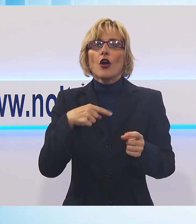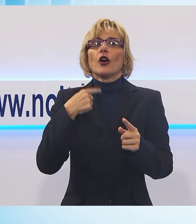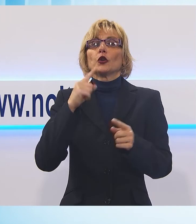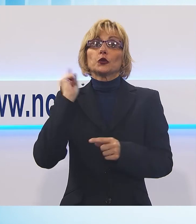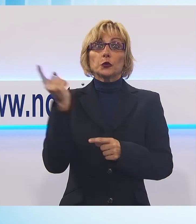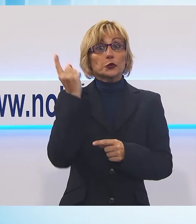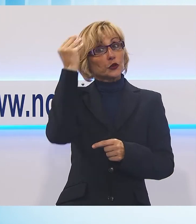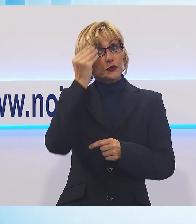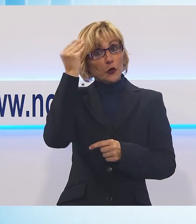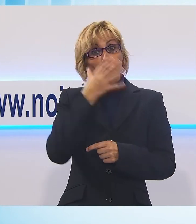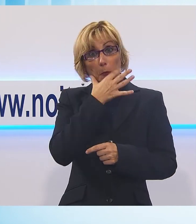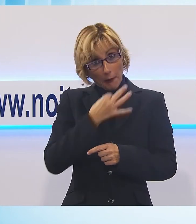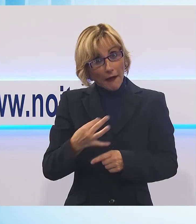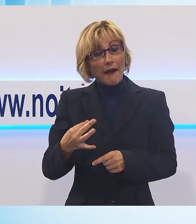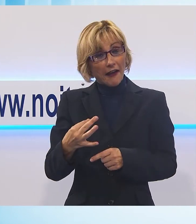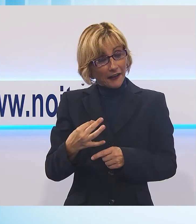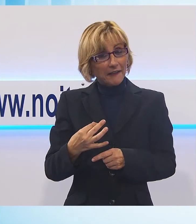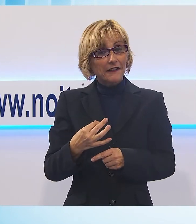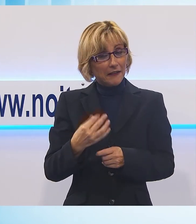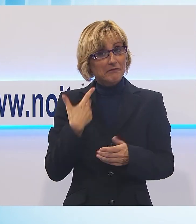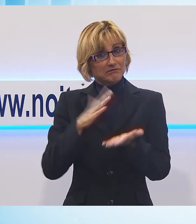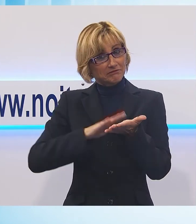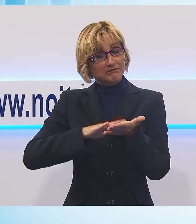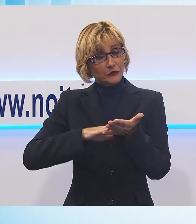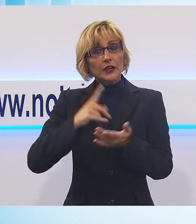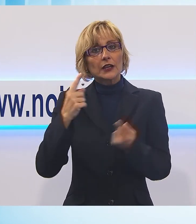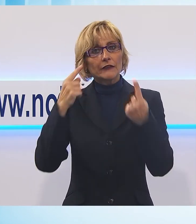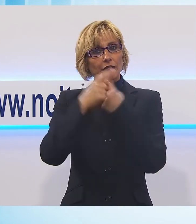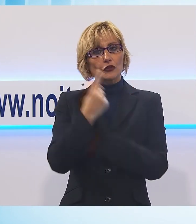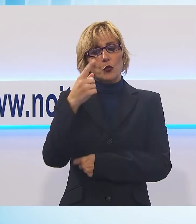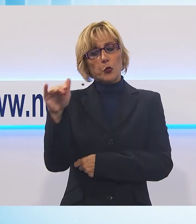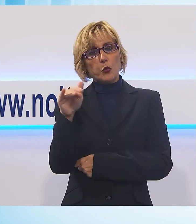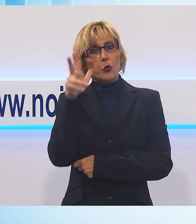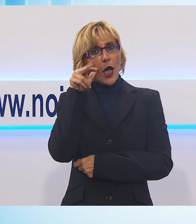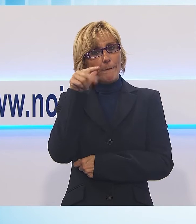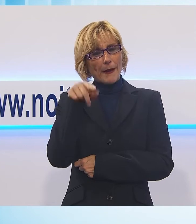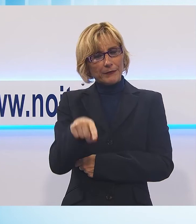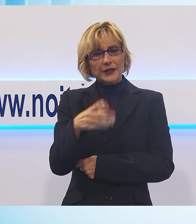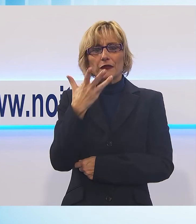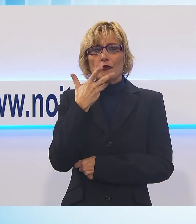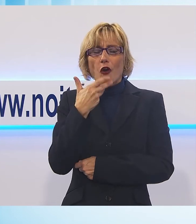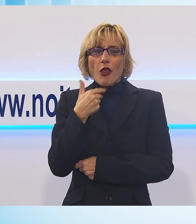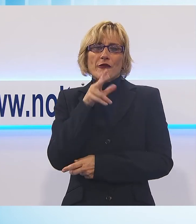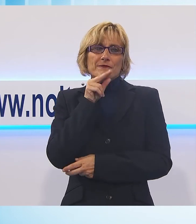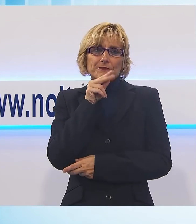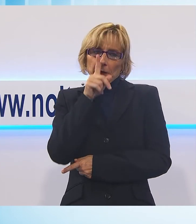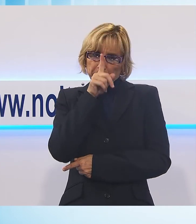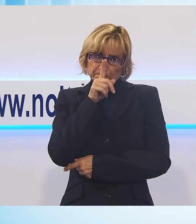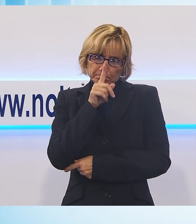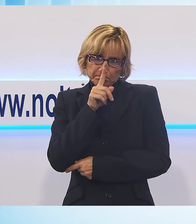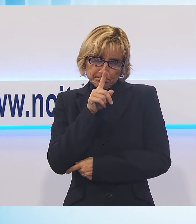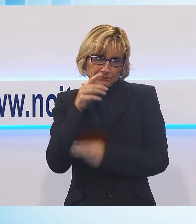belli e vedevo poi una bimba che voleva parlare però era silenziosa,